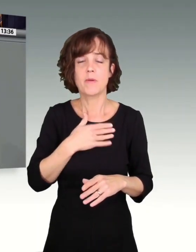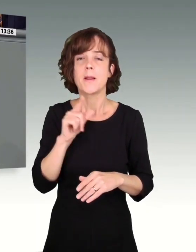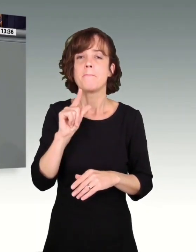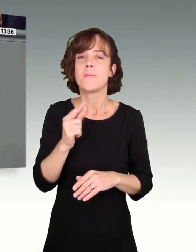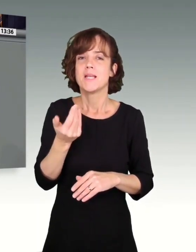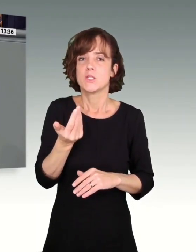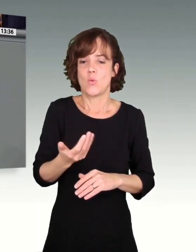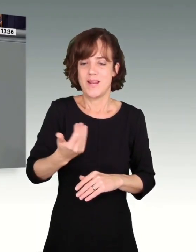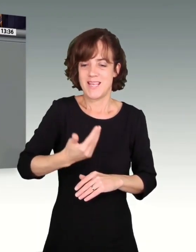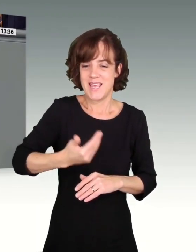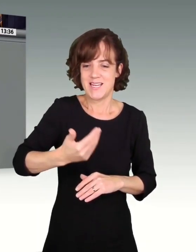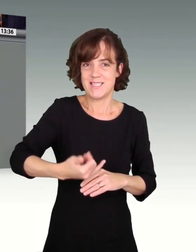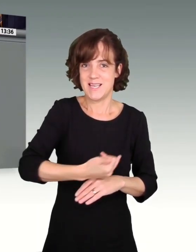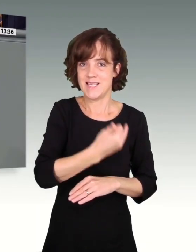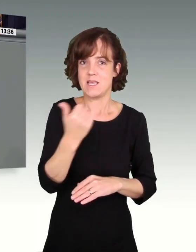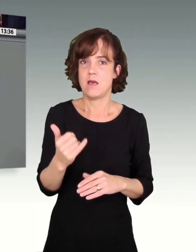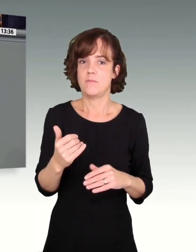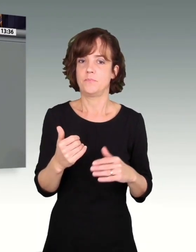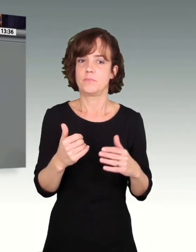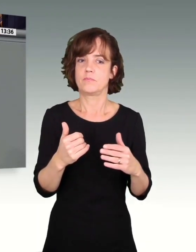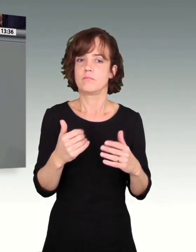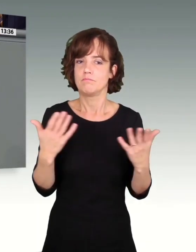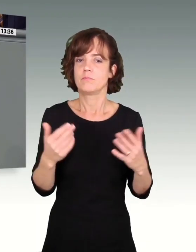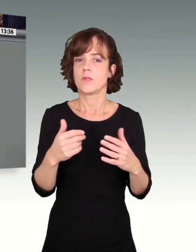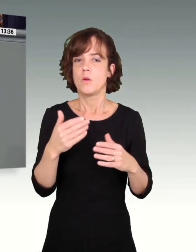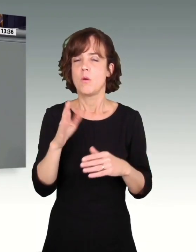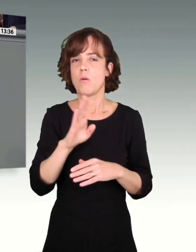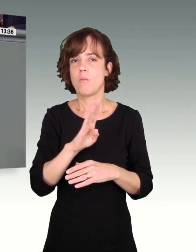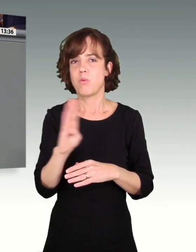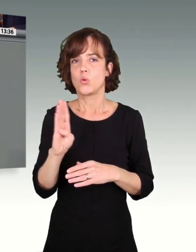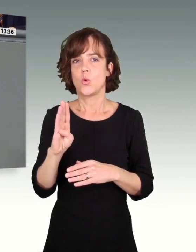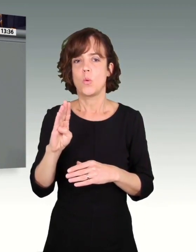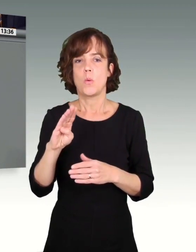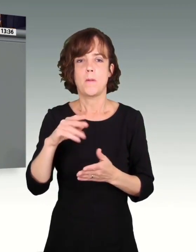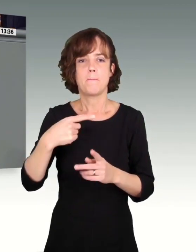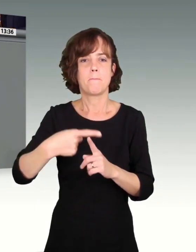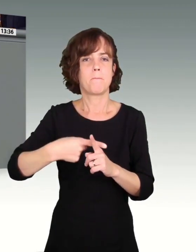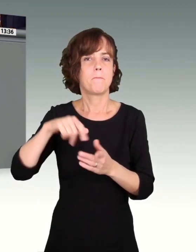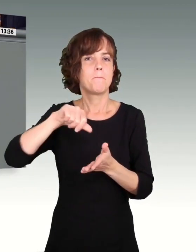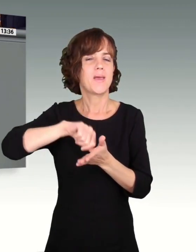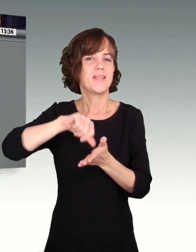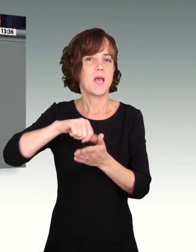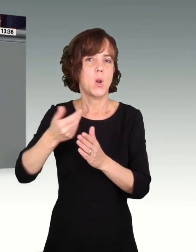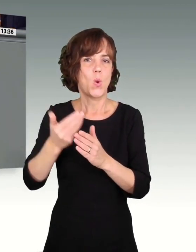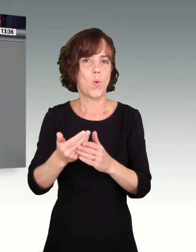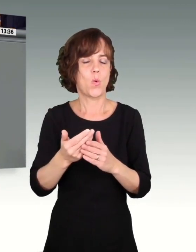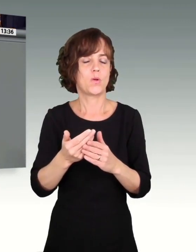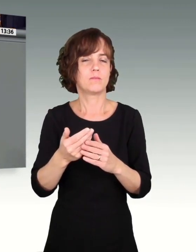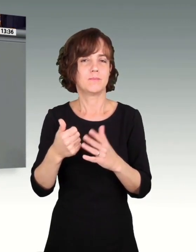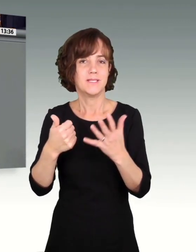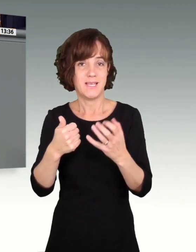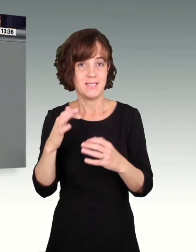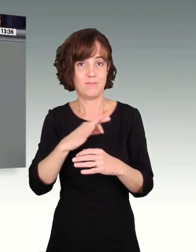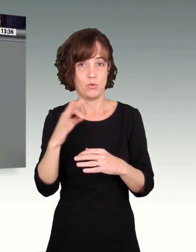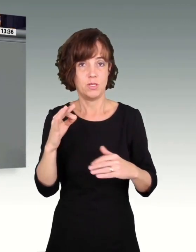Jahr auf den 60 Prozent Bruttomedianlohn angehoben wird, dann braucht man überhaupt keine großen